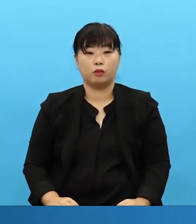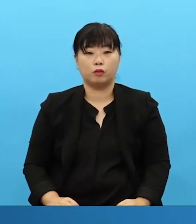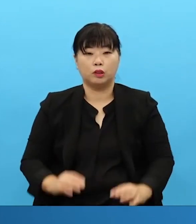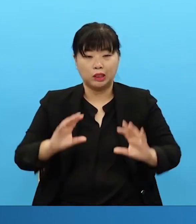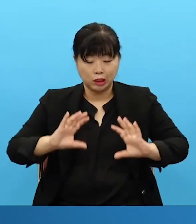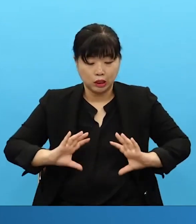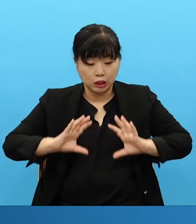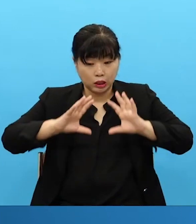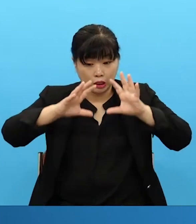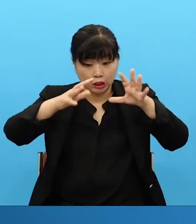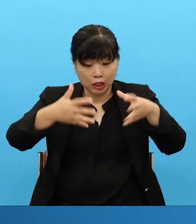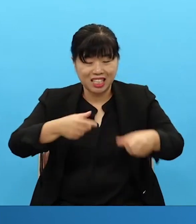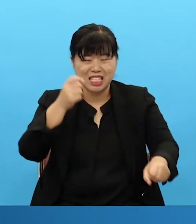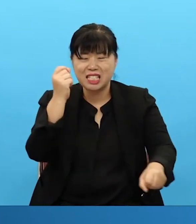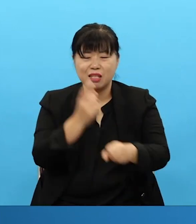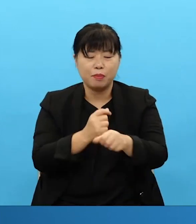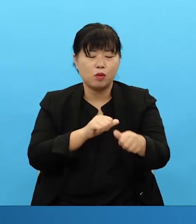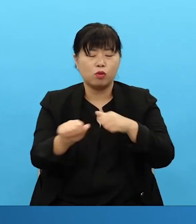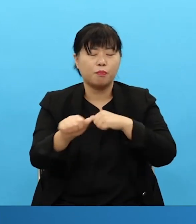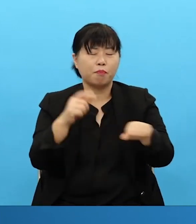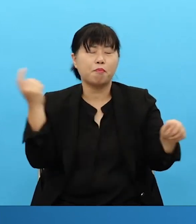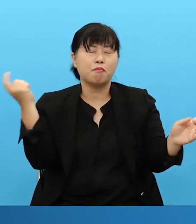성전 미문에 앉은 안전병 일을 다 알고 있어요.